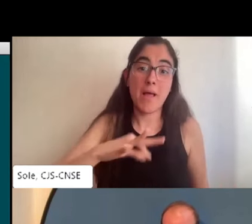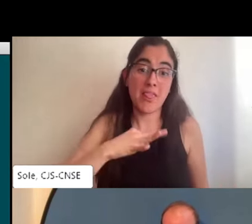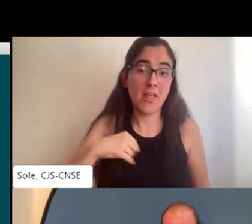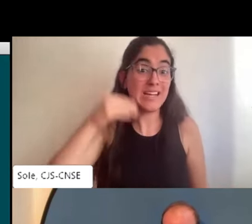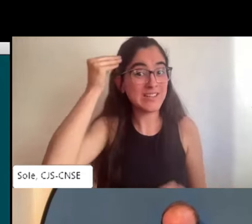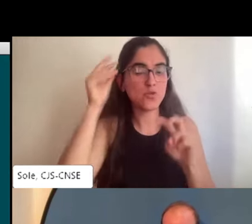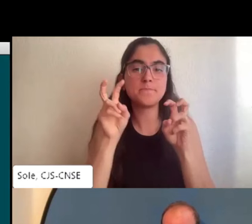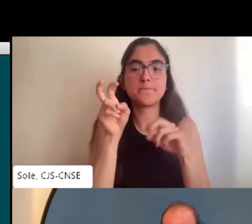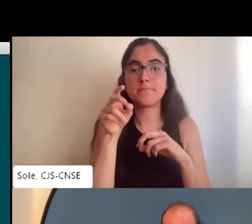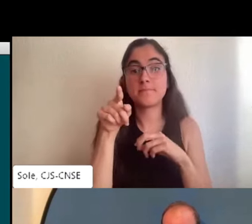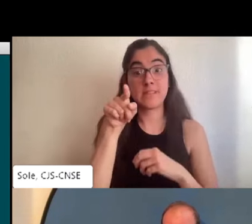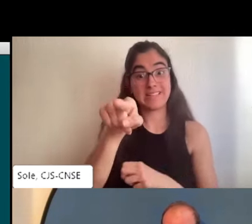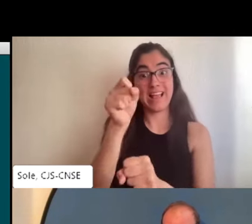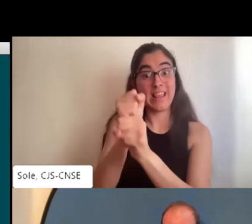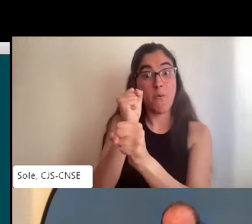Capacidades.